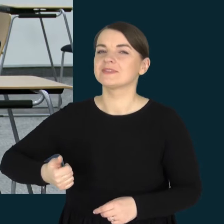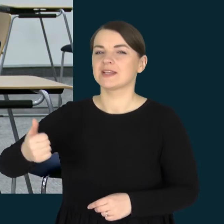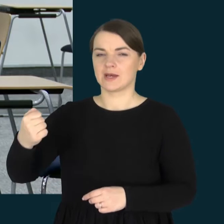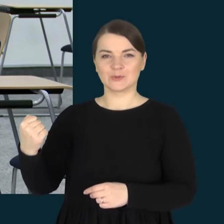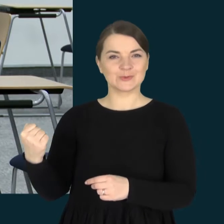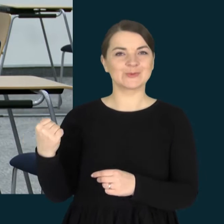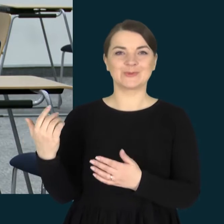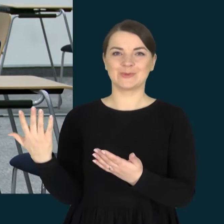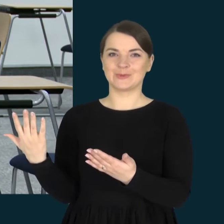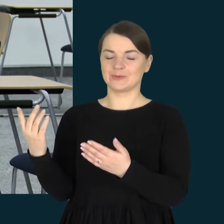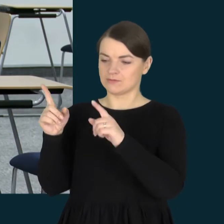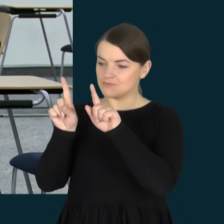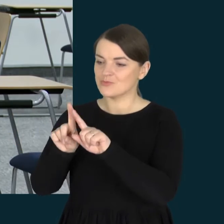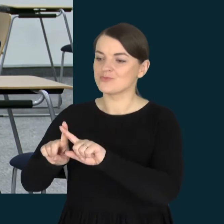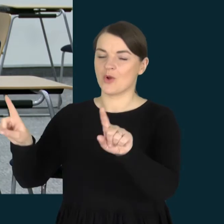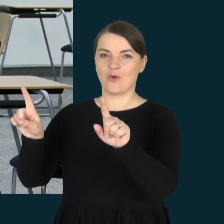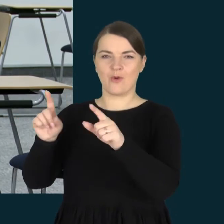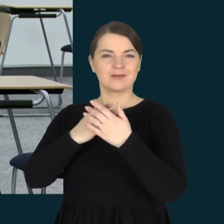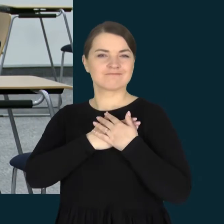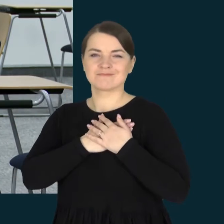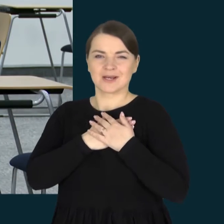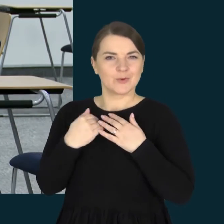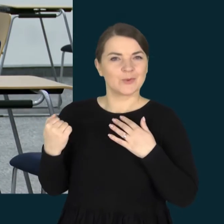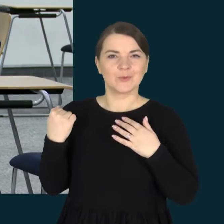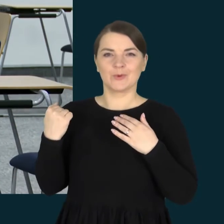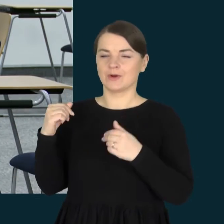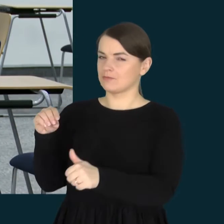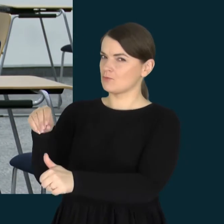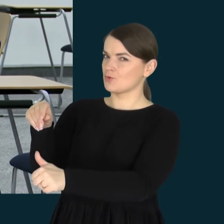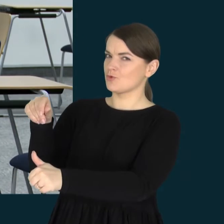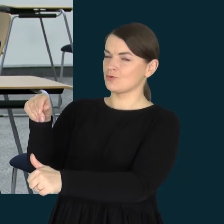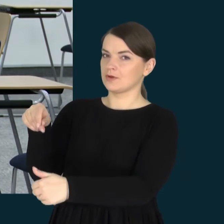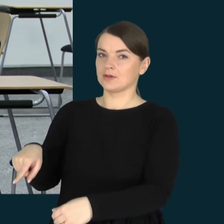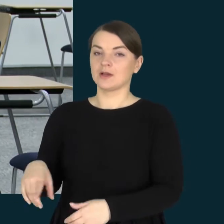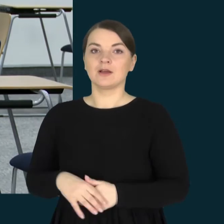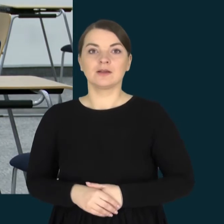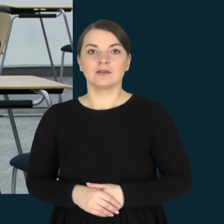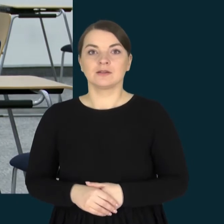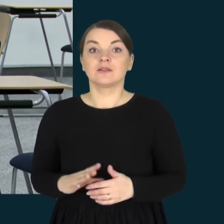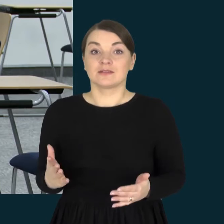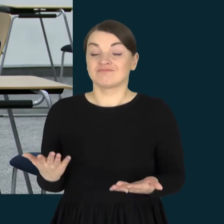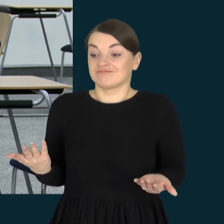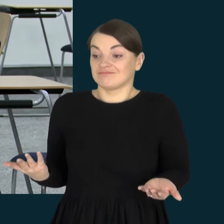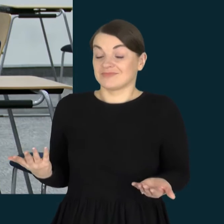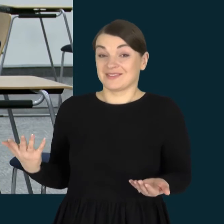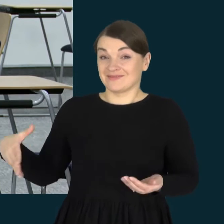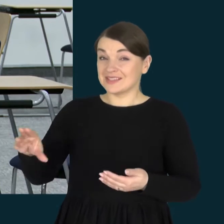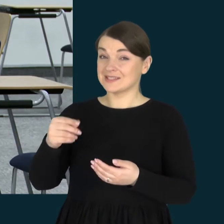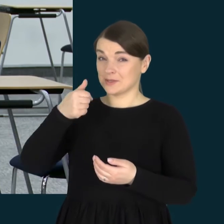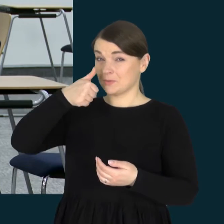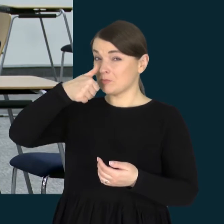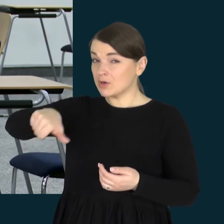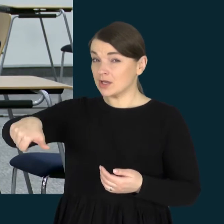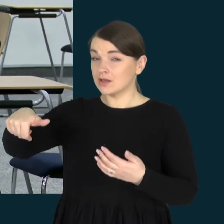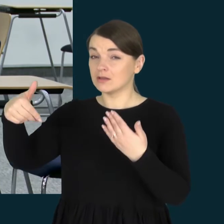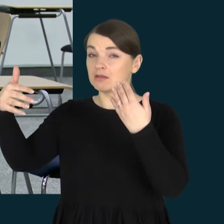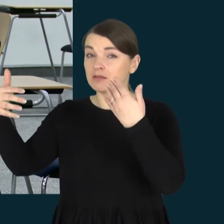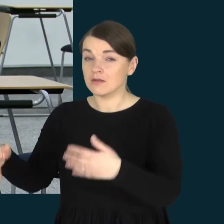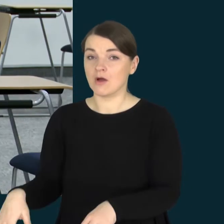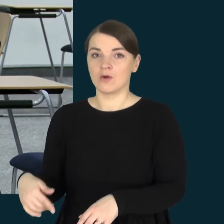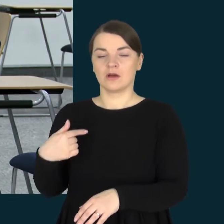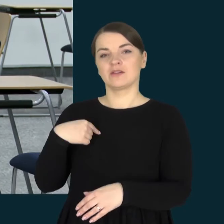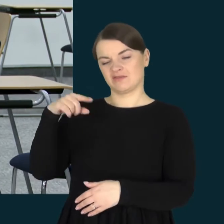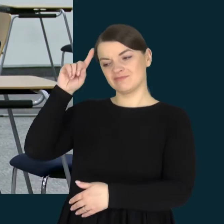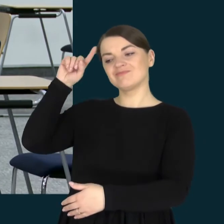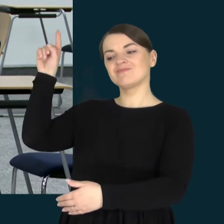išskirtinio, mylimiausių, didžiausių šaunuolių. Nes kai išgyvename tą ir aš prisipažįstu, aš